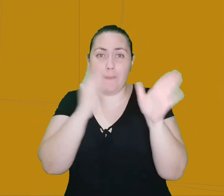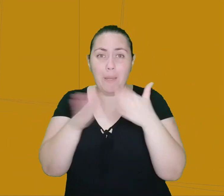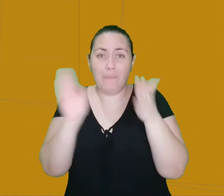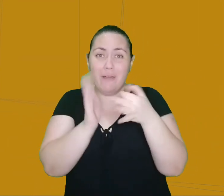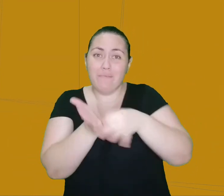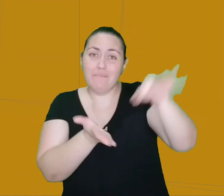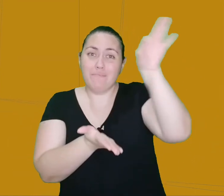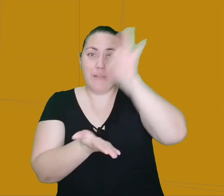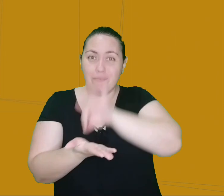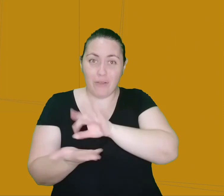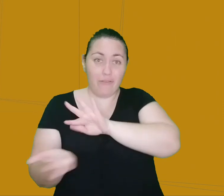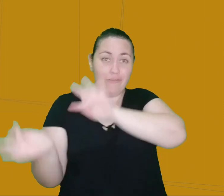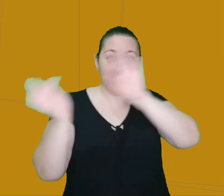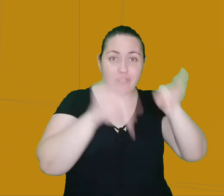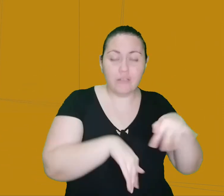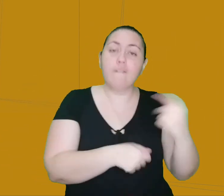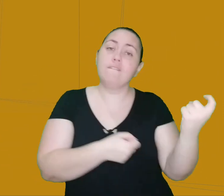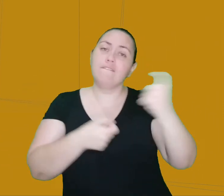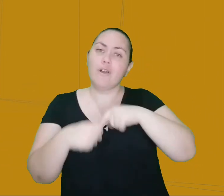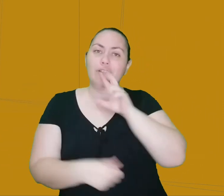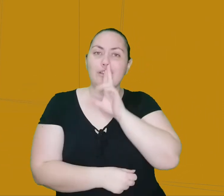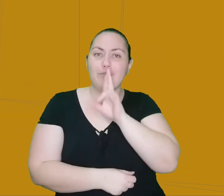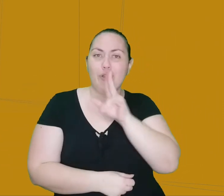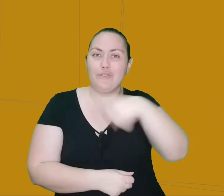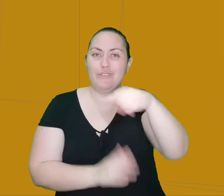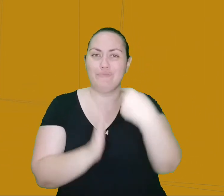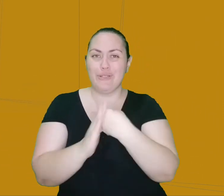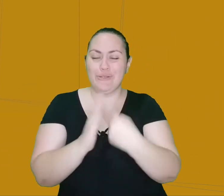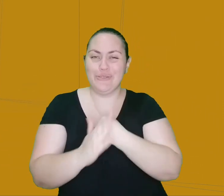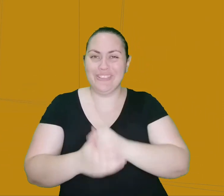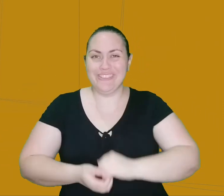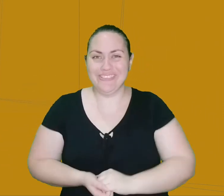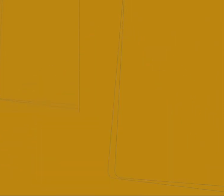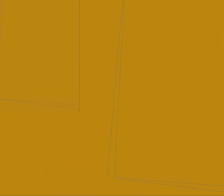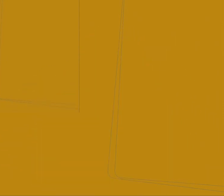avulsos, voltaremos para responder suas perguntas. E aí